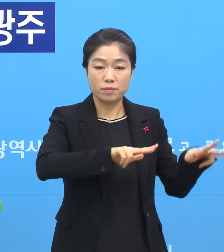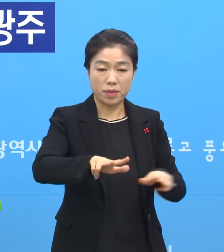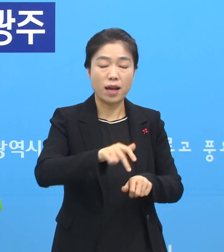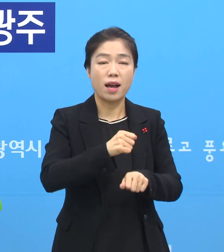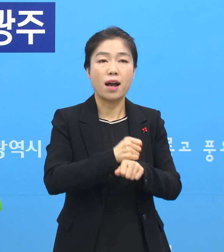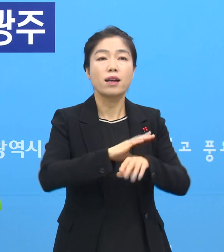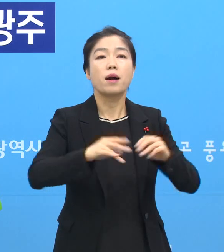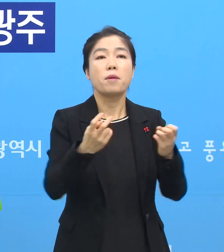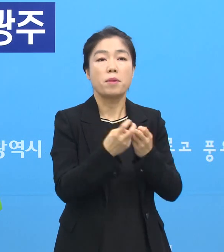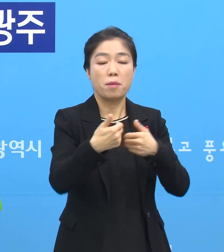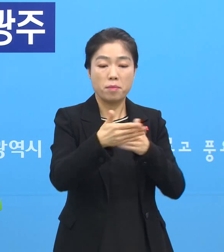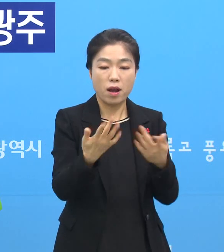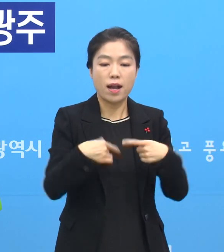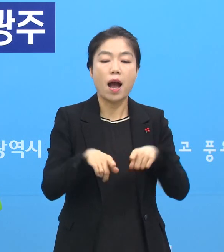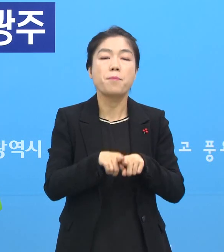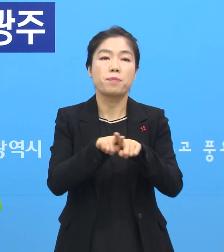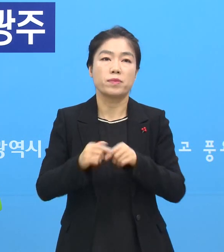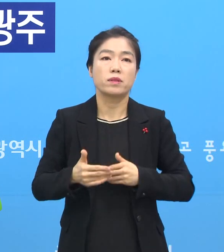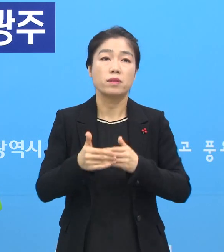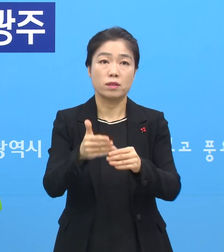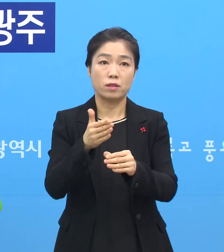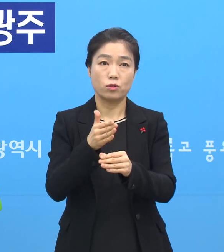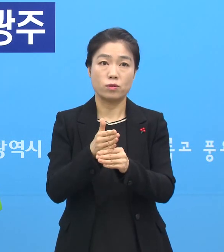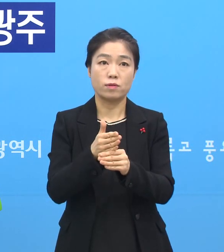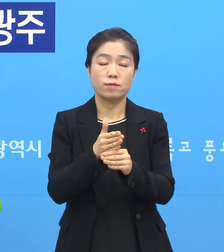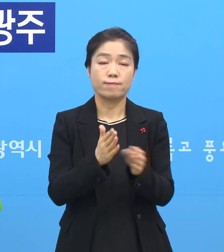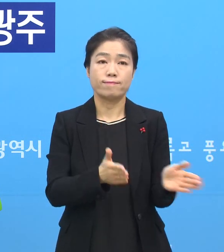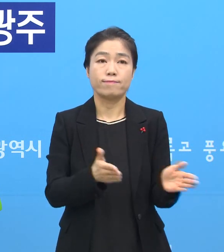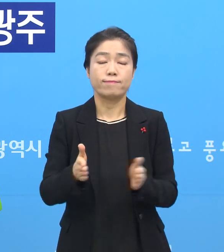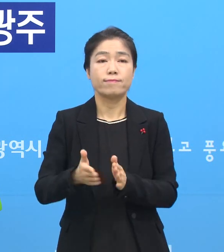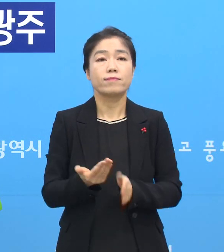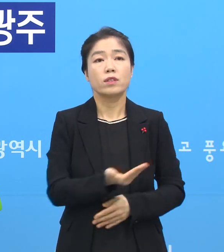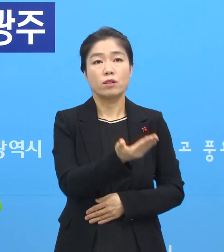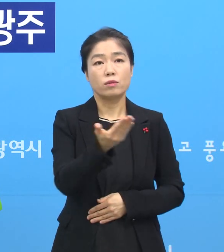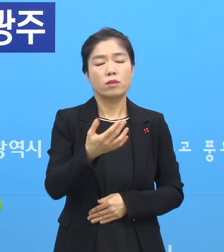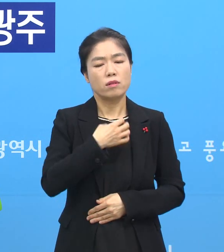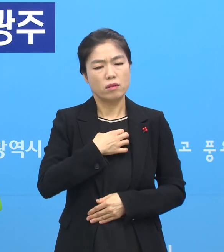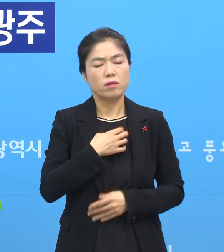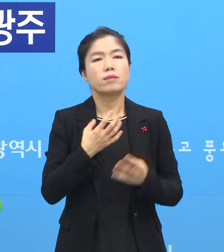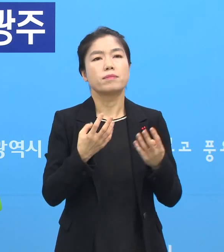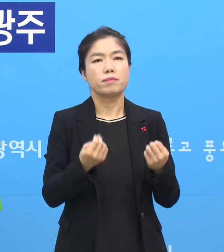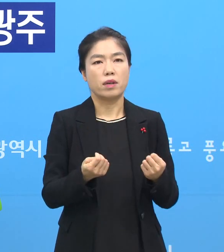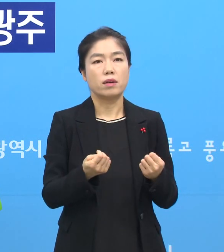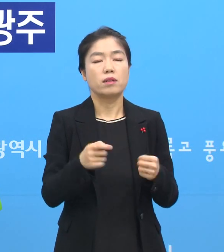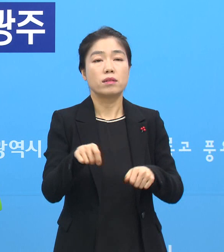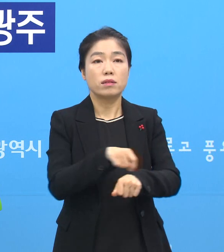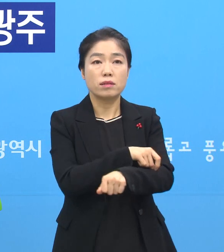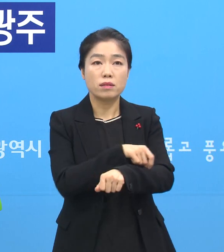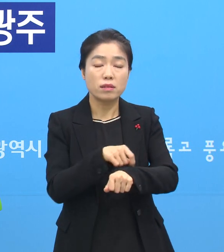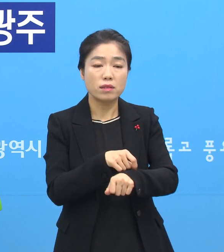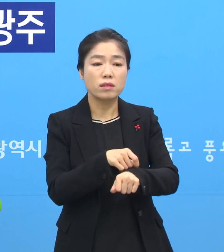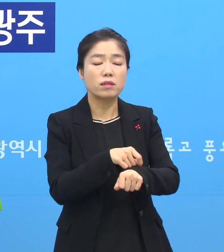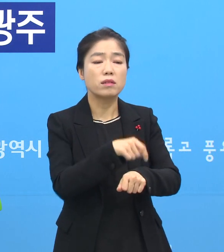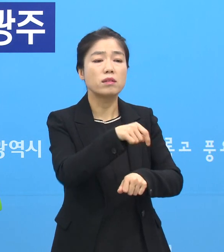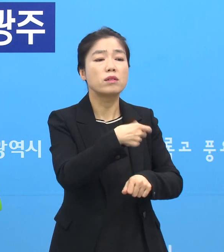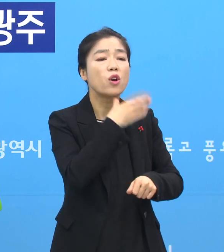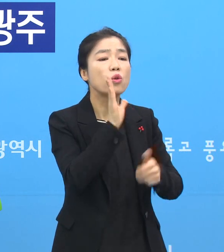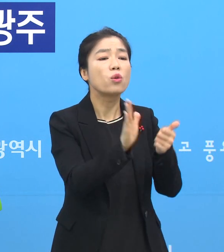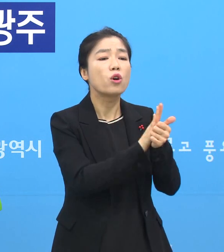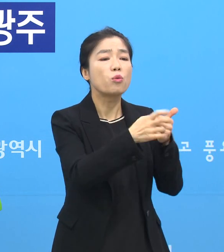함께 진행하고 있다는 말씀드립니다. 그리고 이제 우리 시민들께서도 많이 걱정하시고 특히 병원에